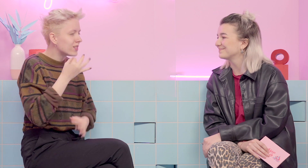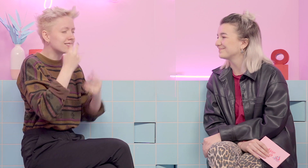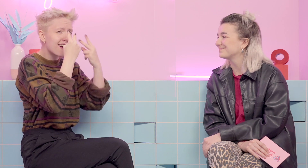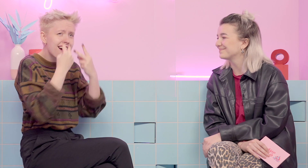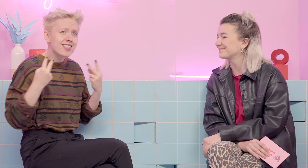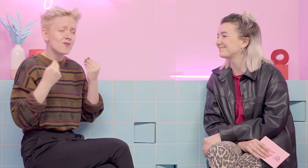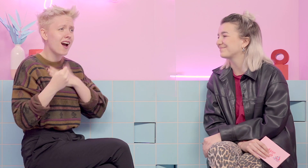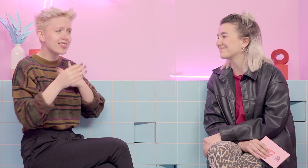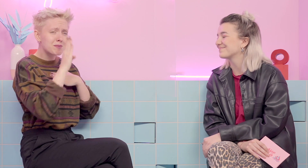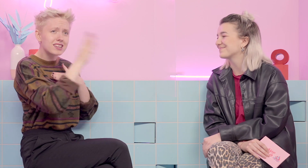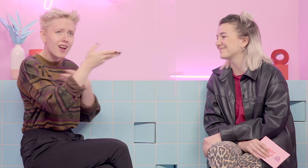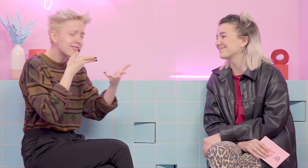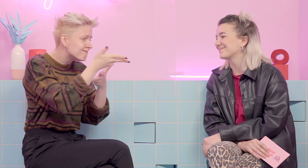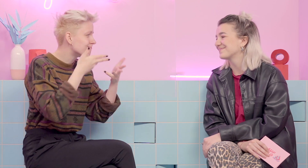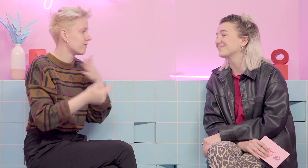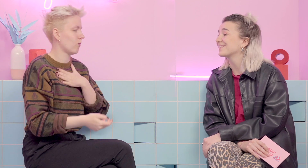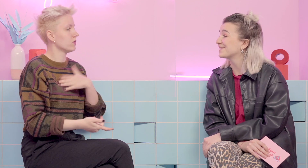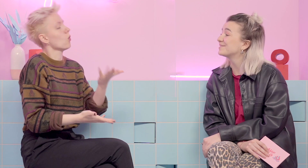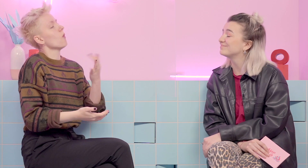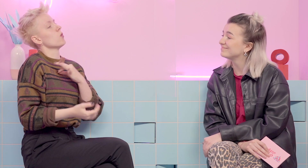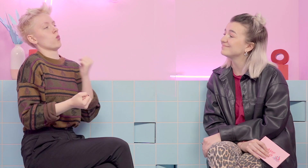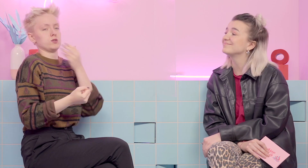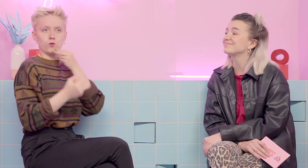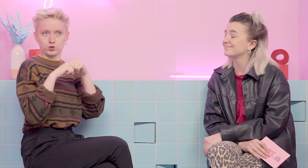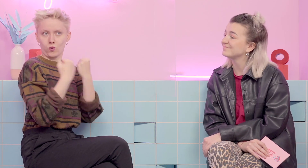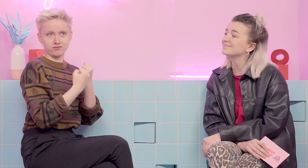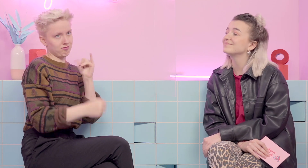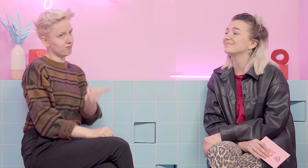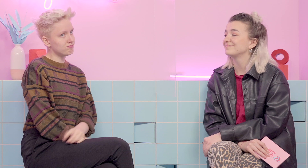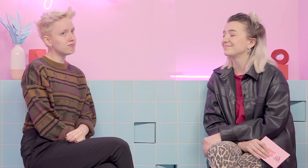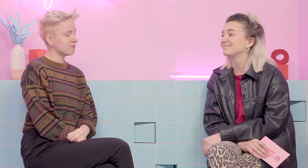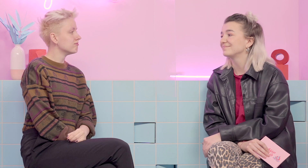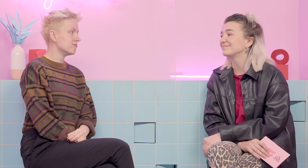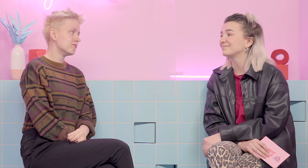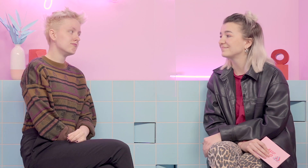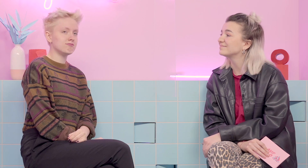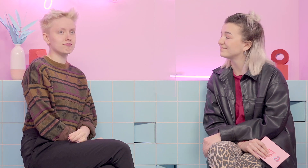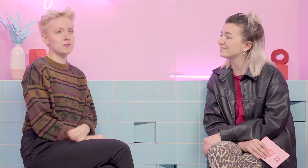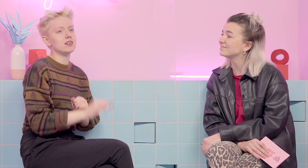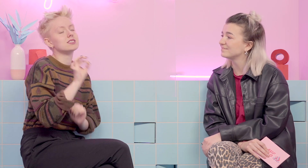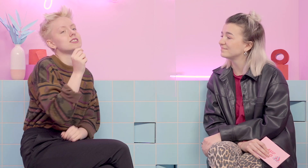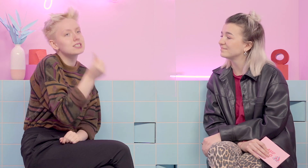schön für mich. Also mich direkt mit der Person unterhalten zu können, ohne über Dolmetschung gehen zu müssen, das war total toll. Aber es ist wirklich